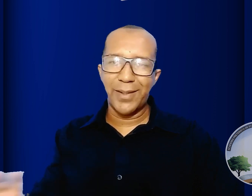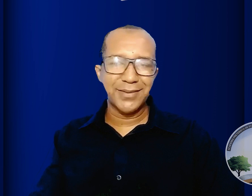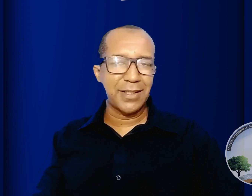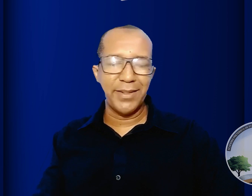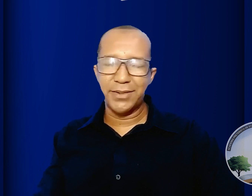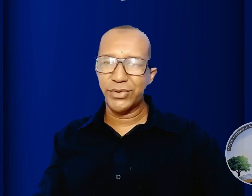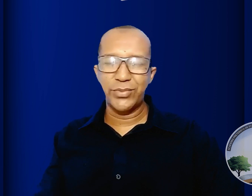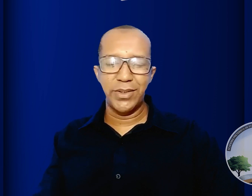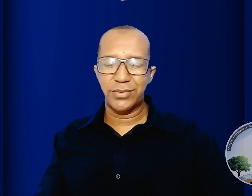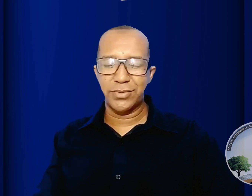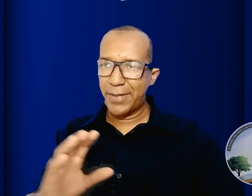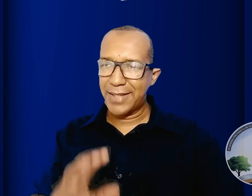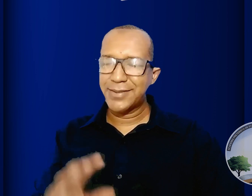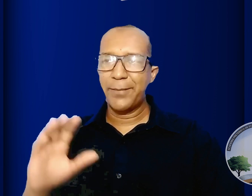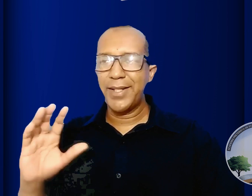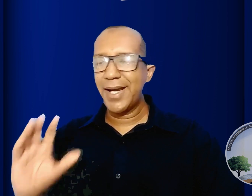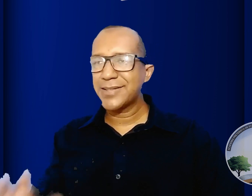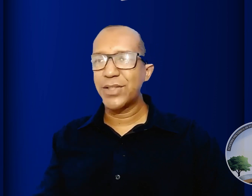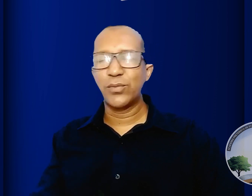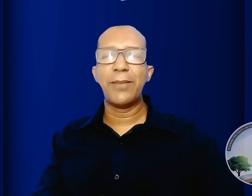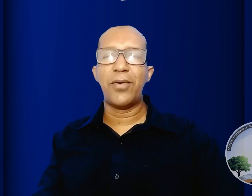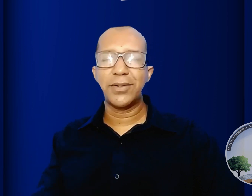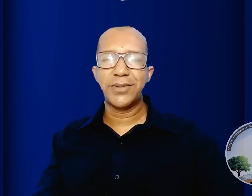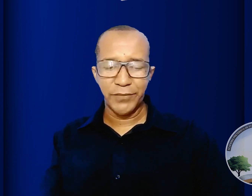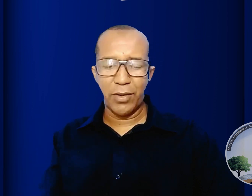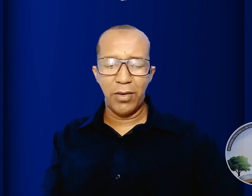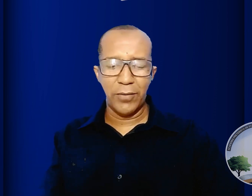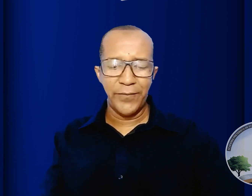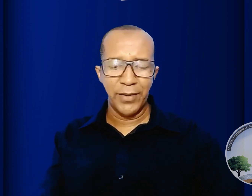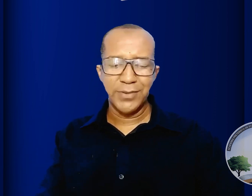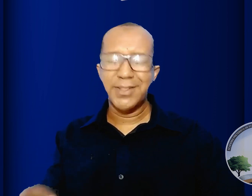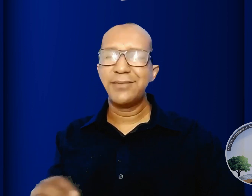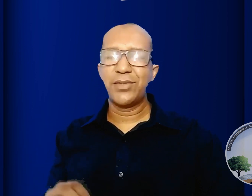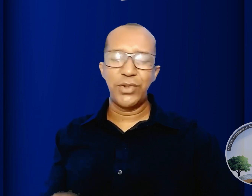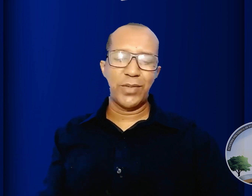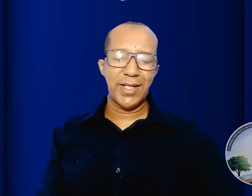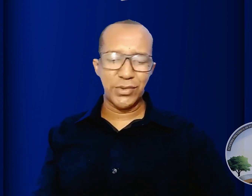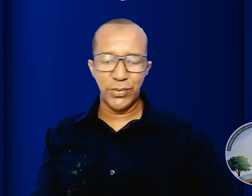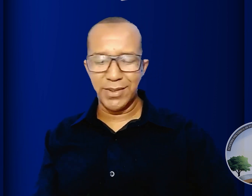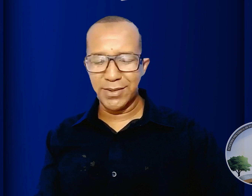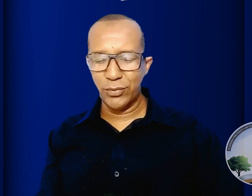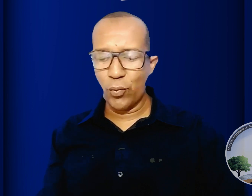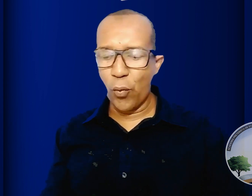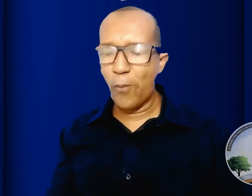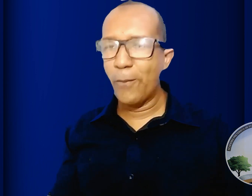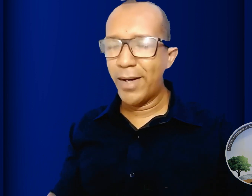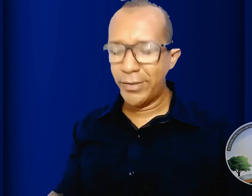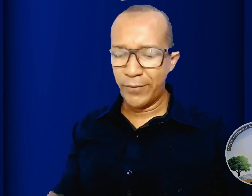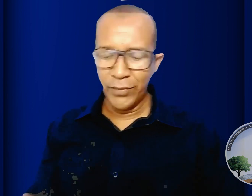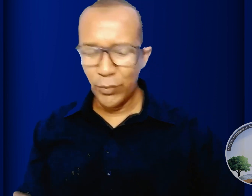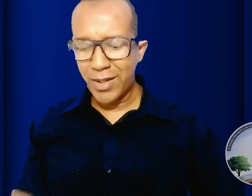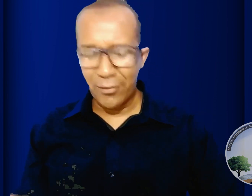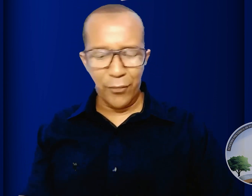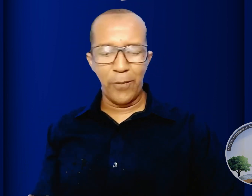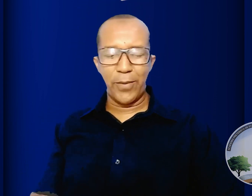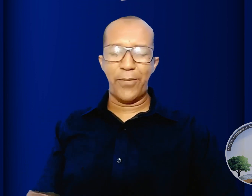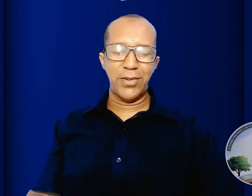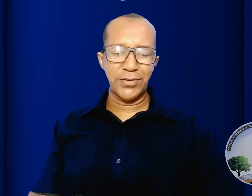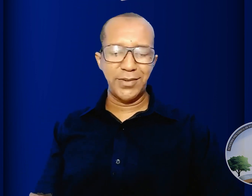automaticamente destruídos a saber a segunda morte logo o sentido de uma ressurreição do corpo humano nunca foi o propósito